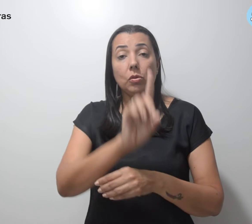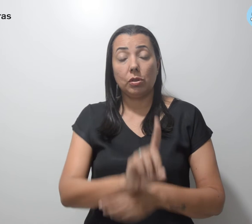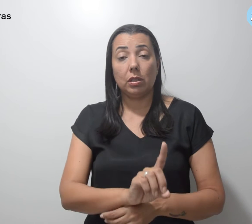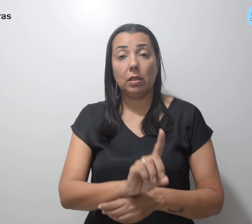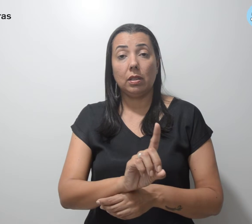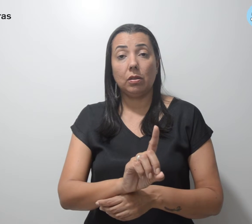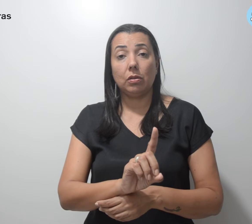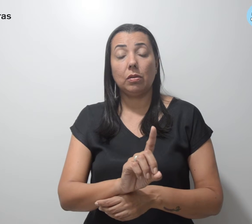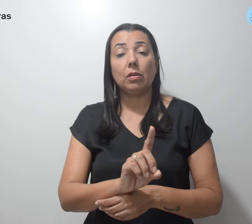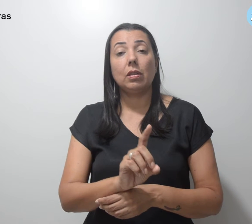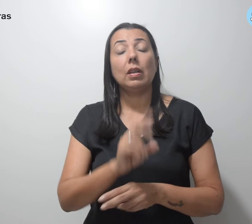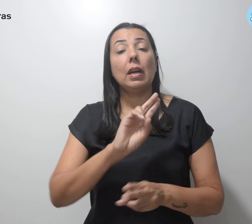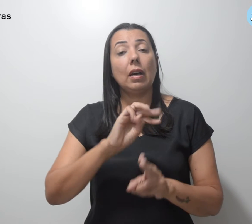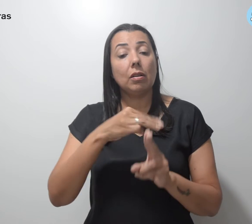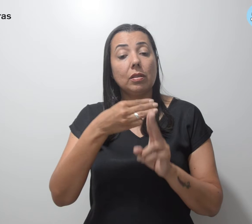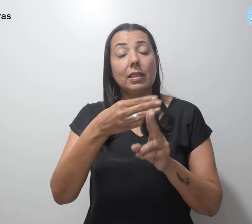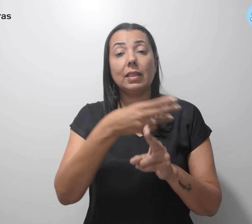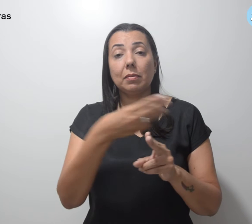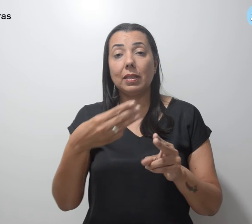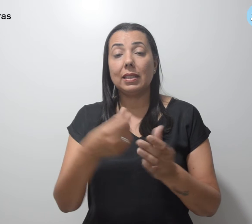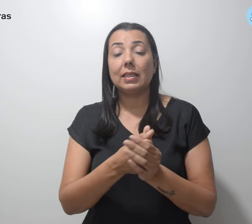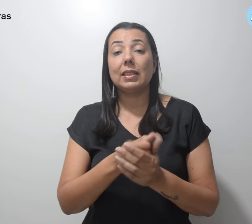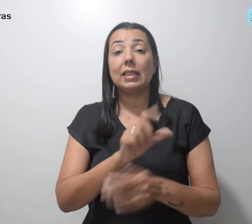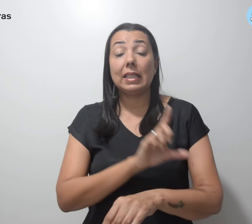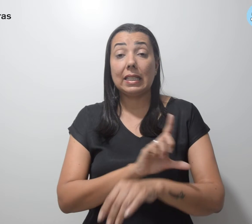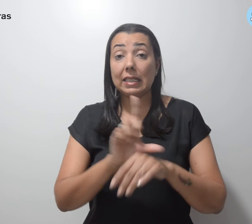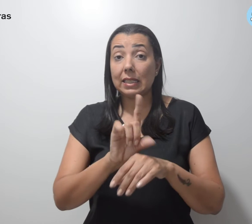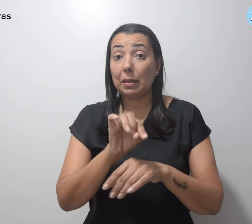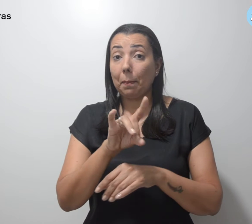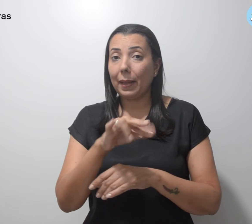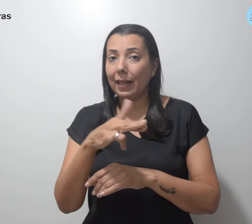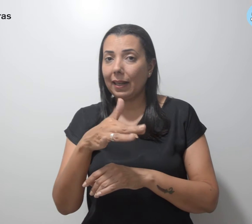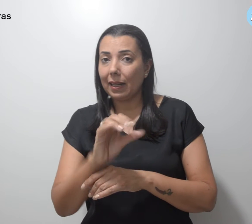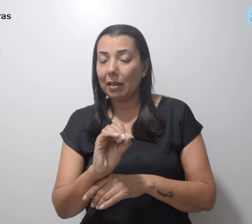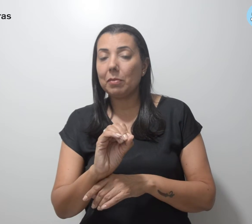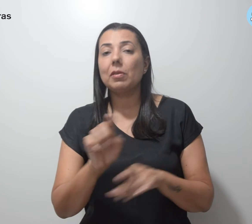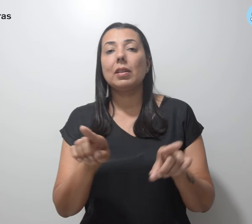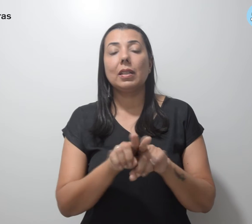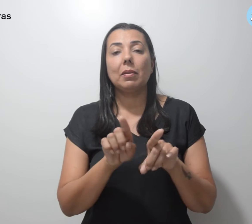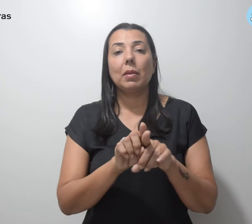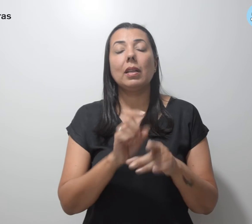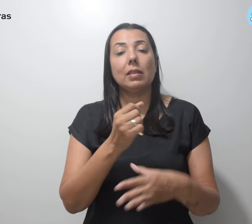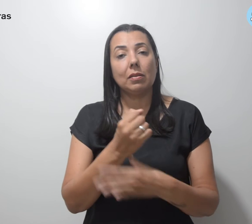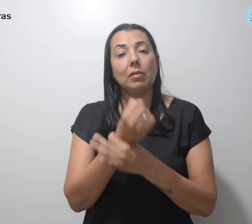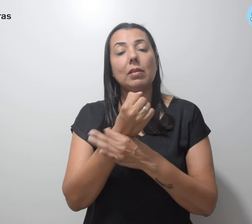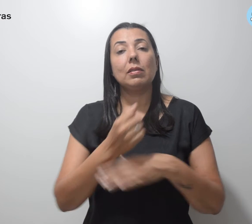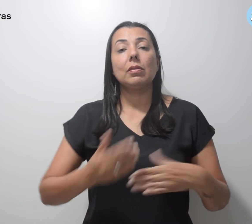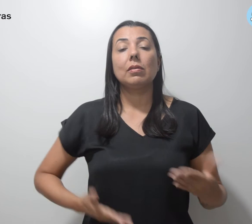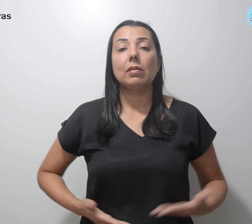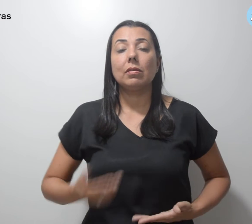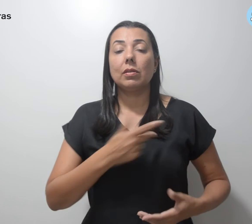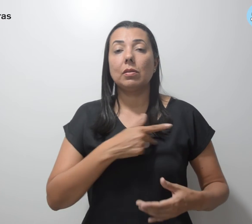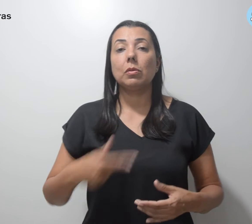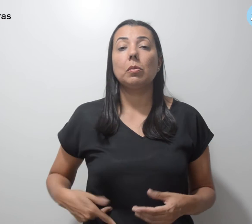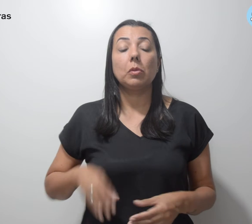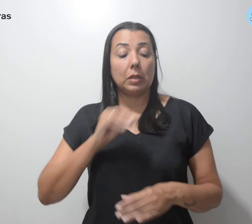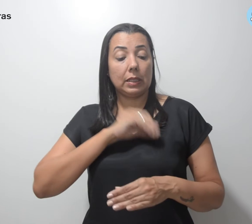triênio, a licença-prêmio, a estabilidade, reajuste retroativo e etc.